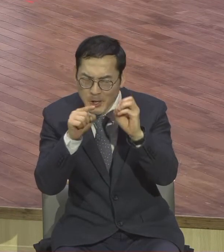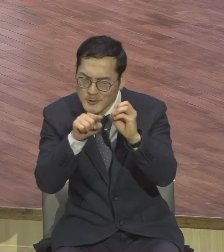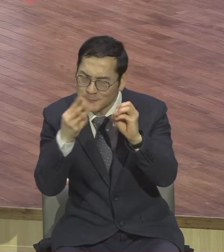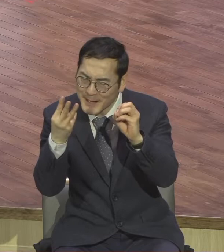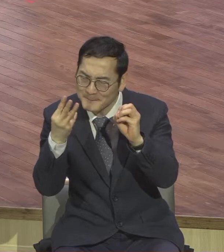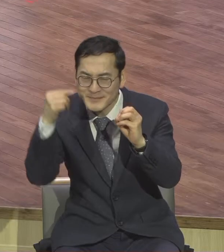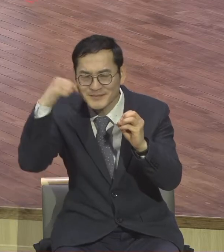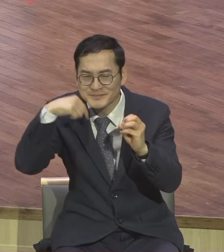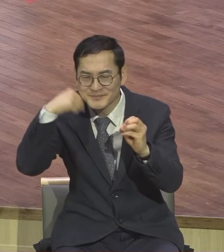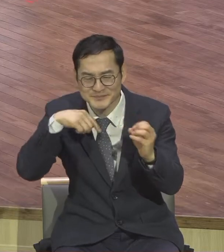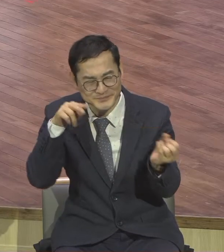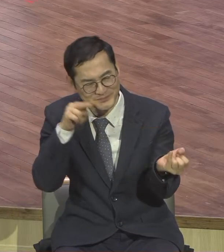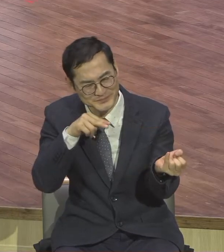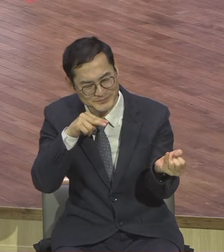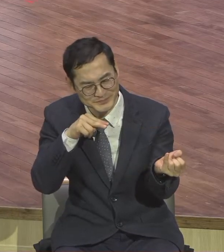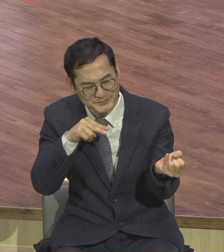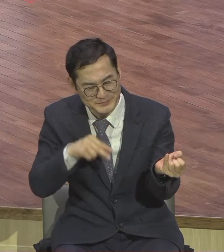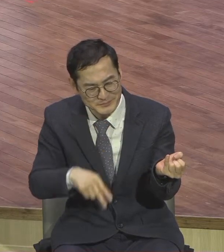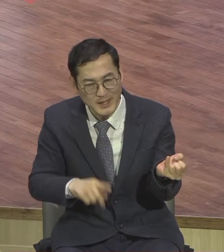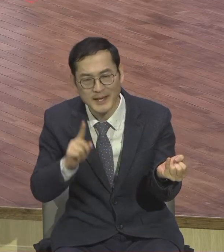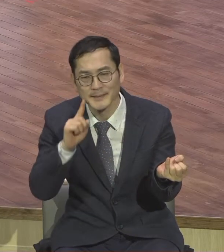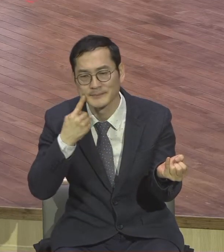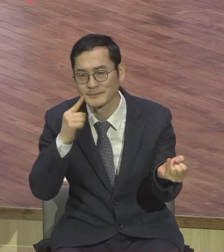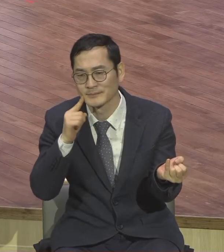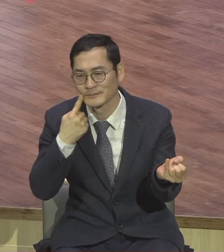나쁜 짐이 보다 예뻐 보여요